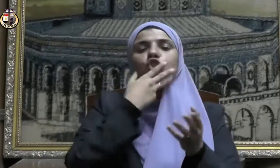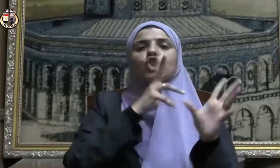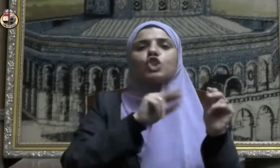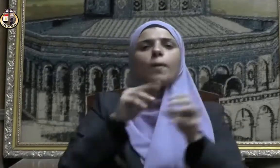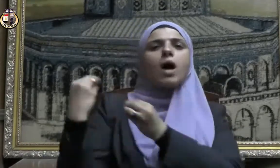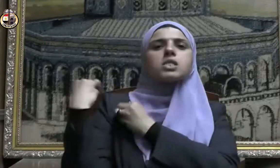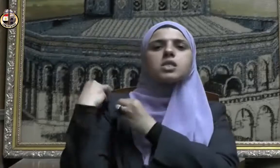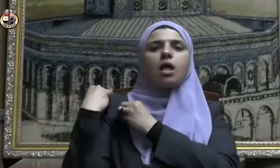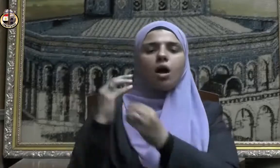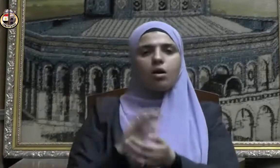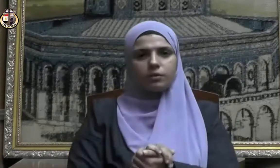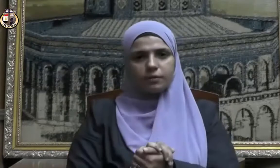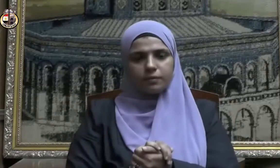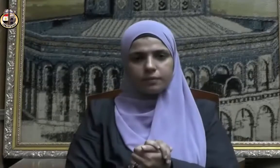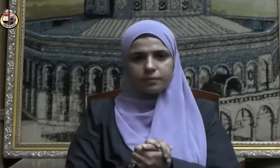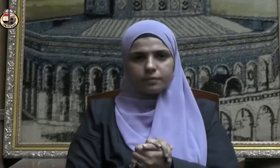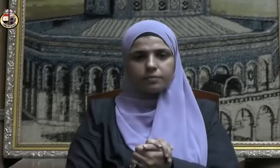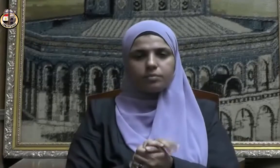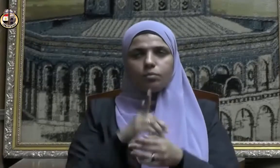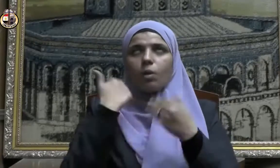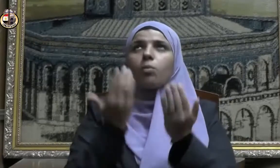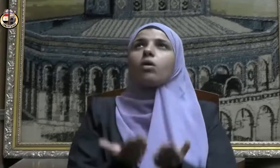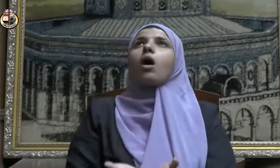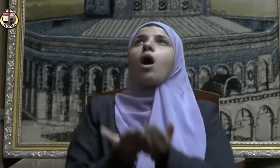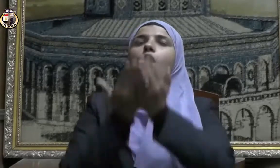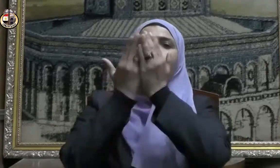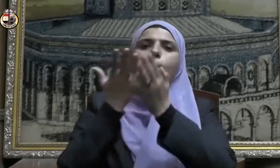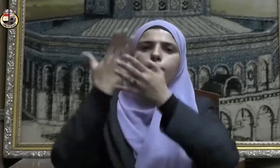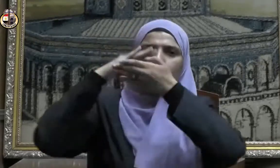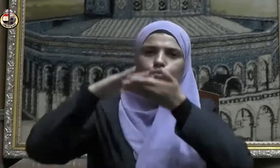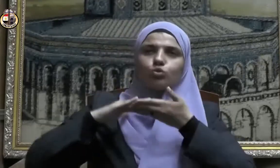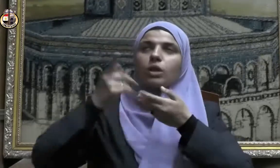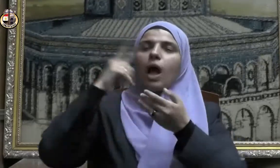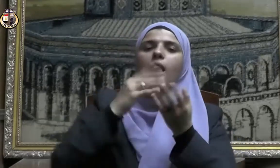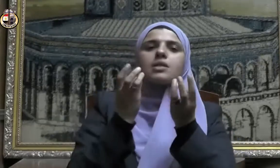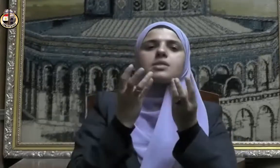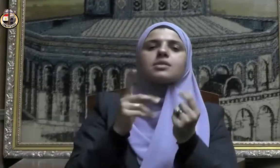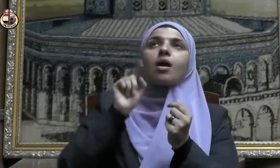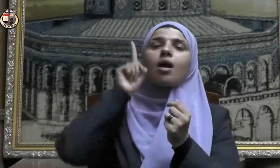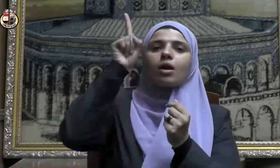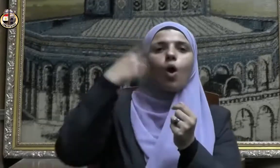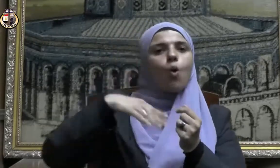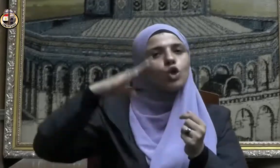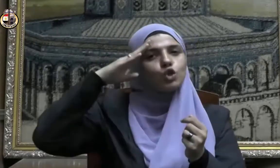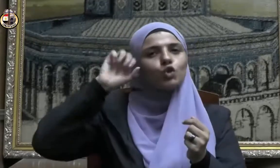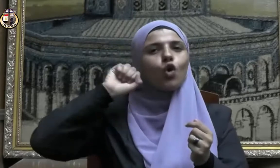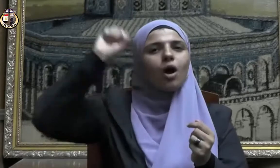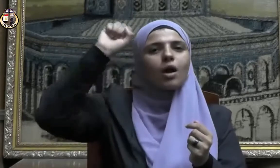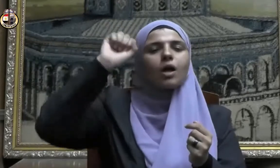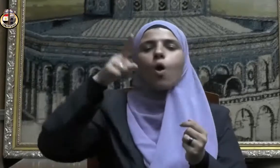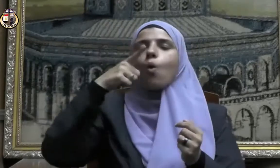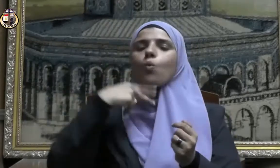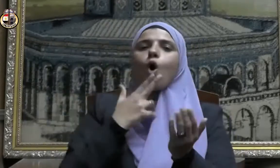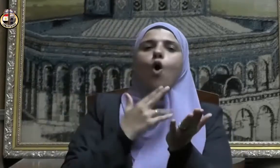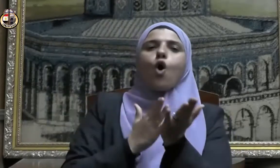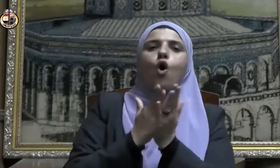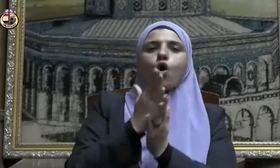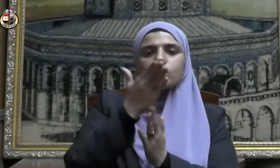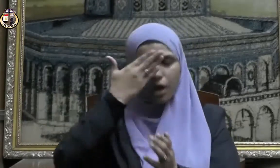صدقة اللهم أعنا على ذكرك وشكرك وحسن